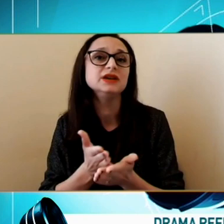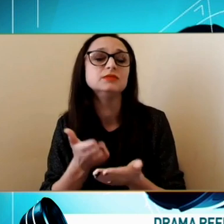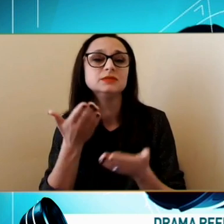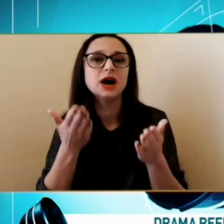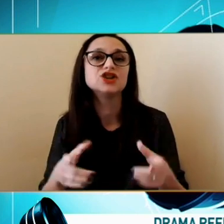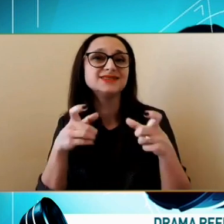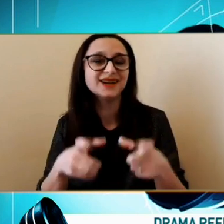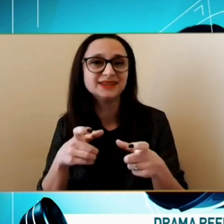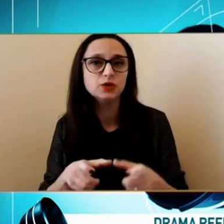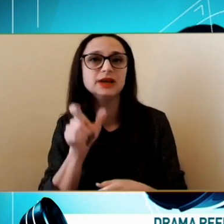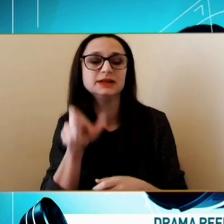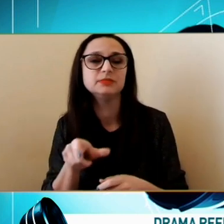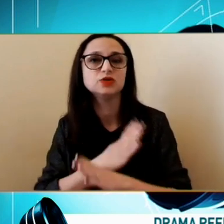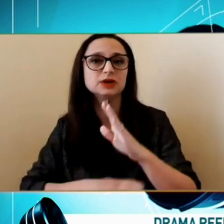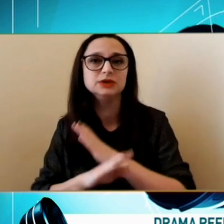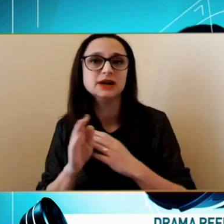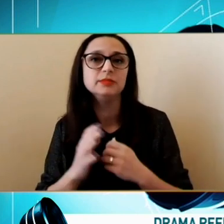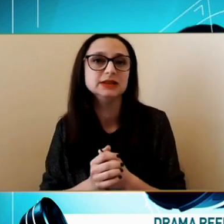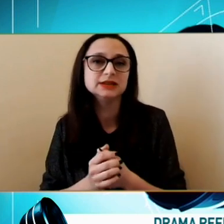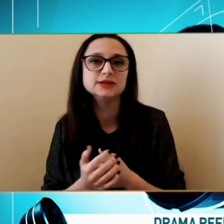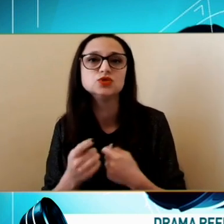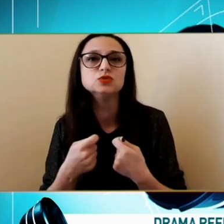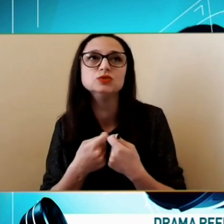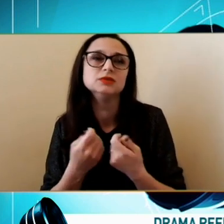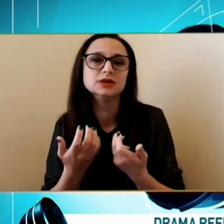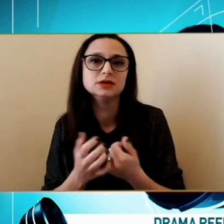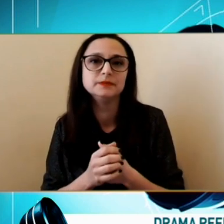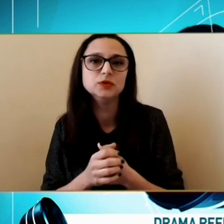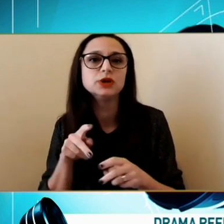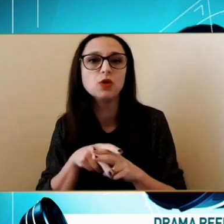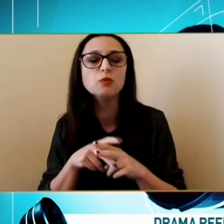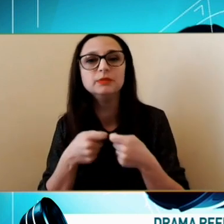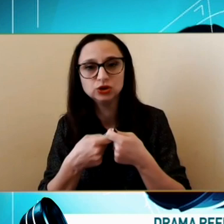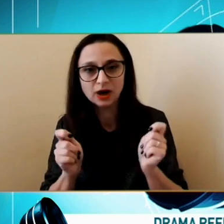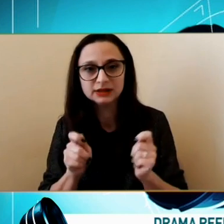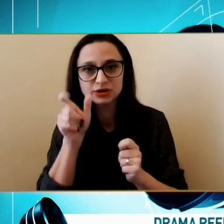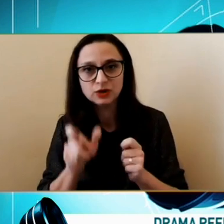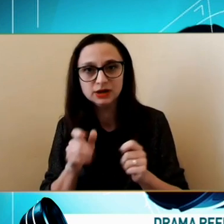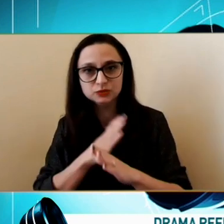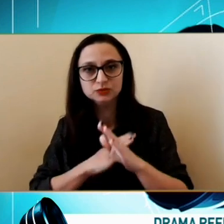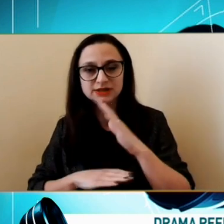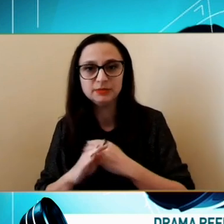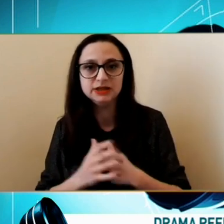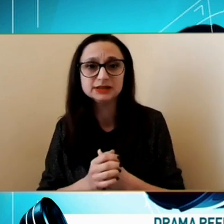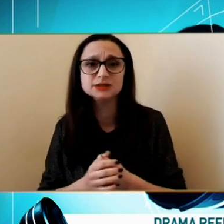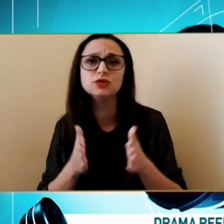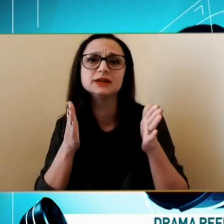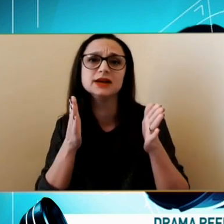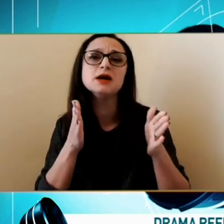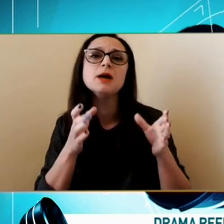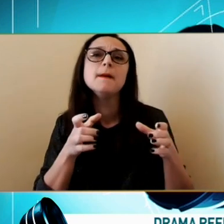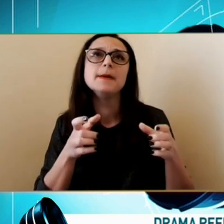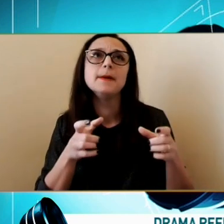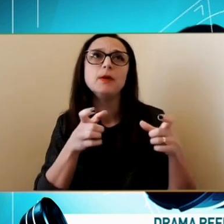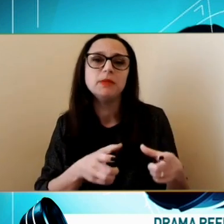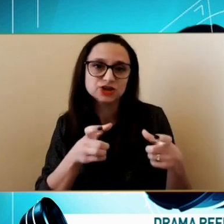deservim această categorie de persoane cu dizabilități Deci nu ne ocupăm de toate persoanele cu dizabilități Doar